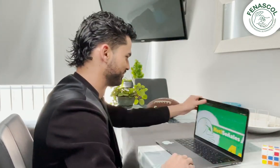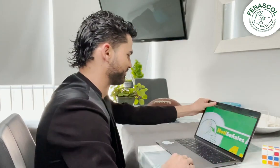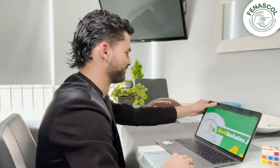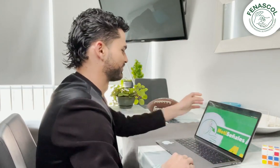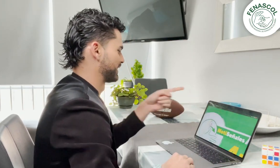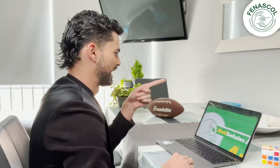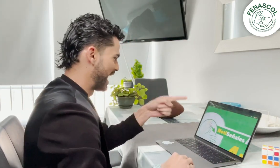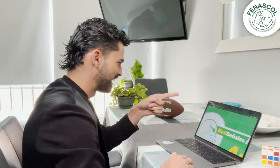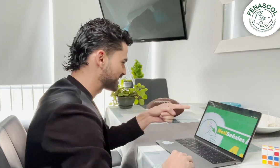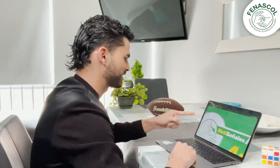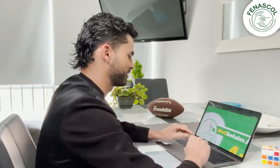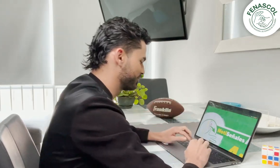Si, este